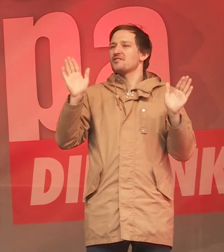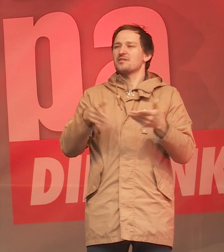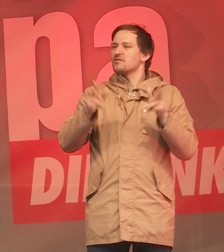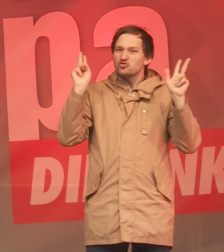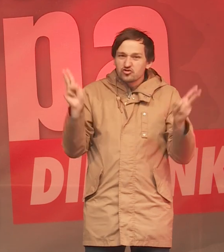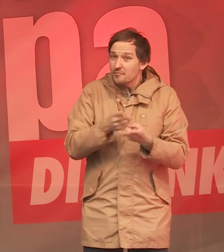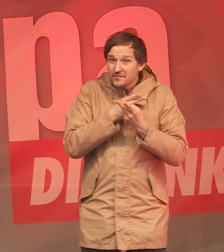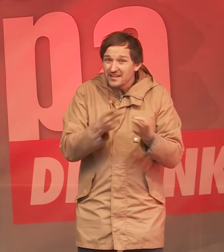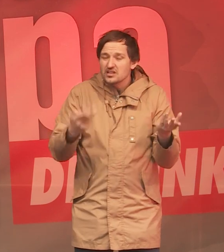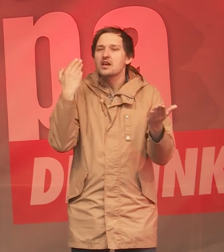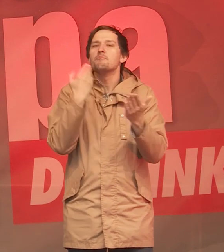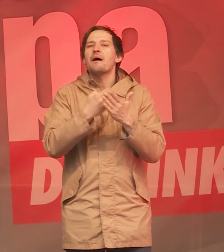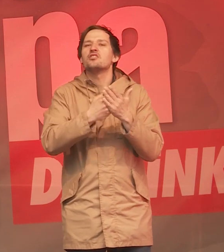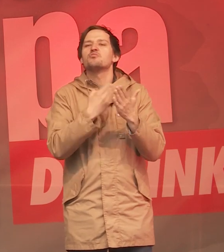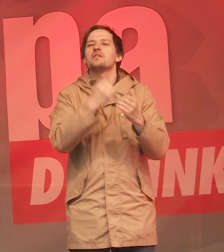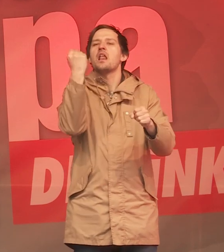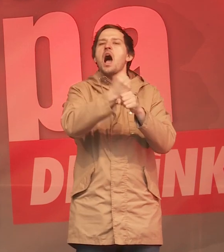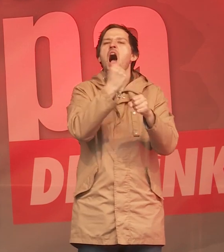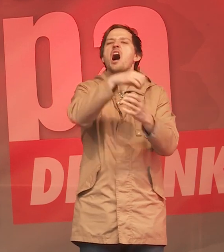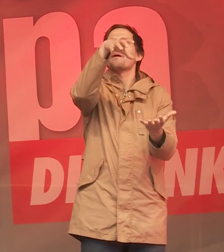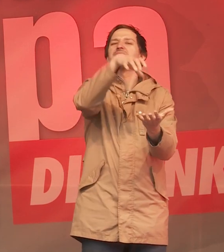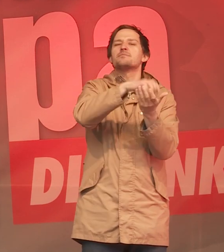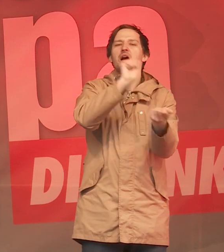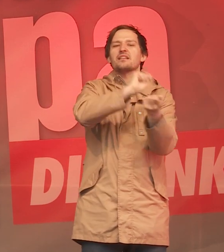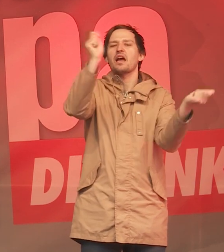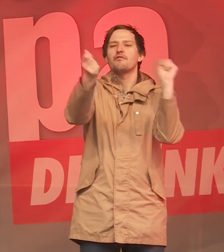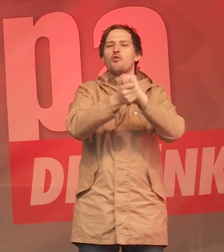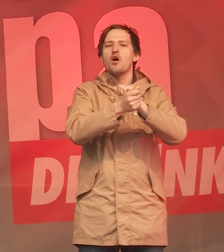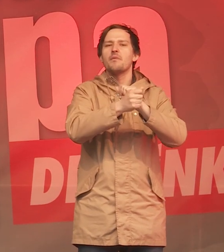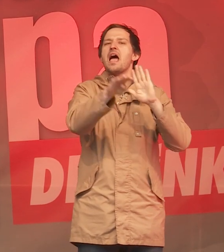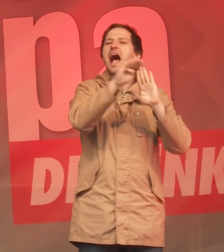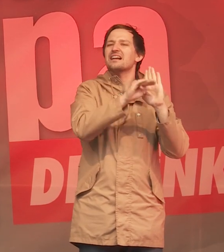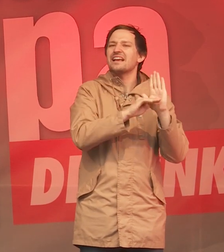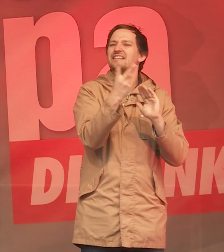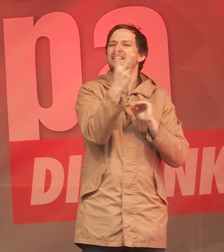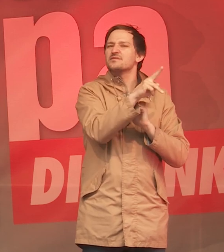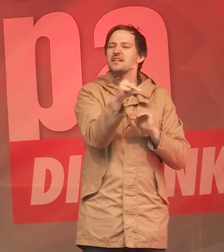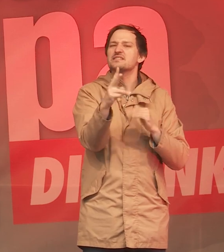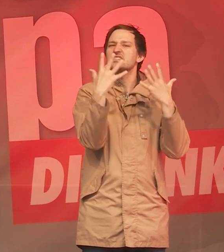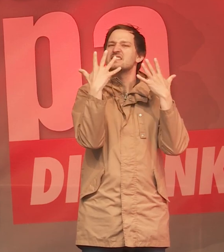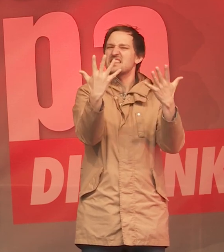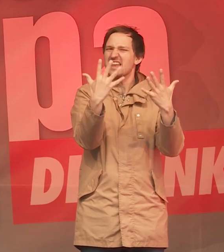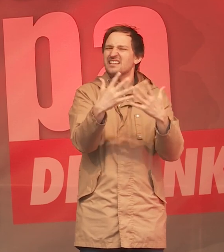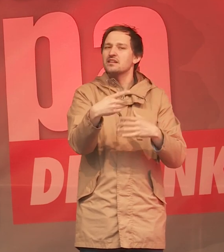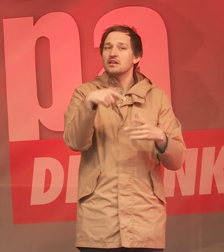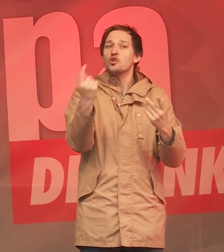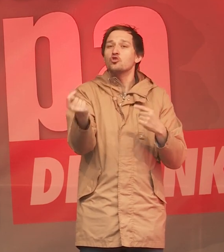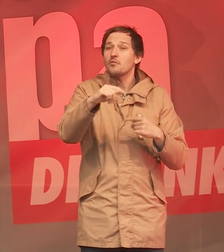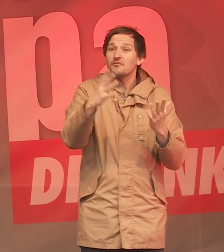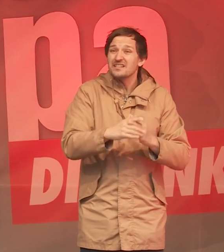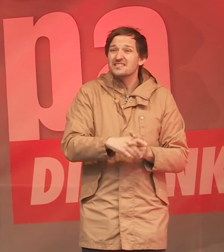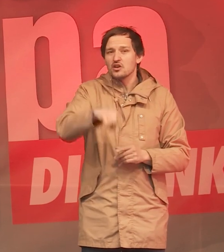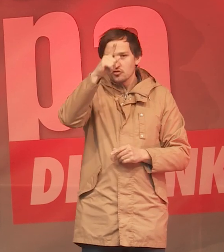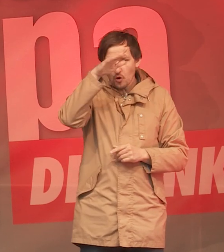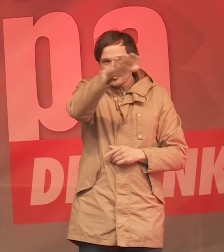Was waren denn die Arbeitsmarktreformen der Agenda 2010, die dazu geführt haben, dass in Deutschland einer der